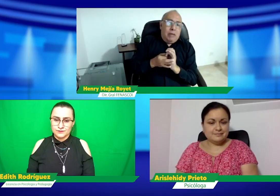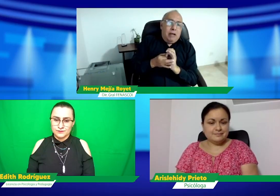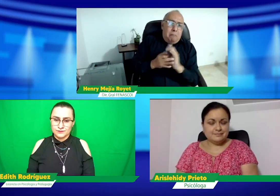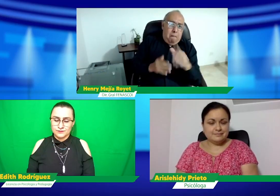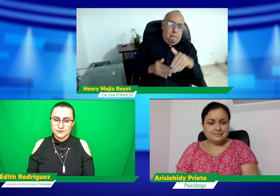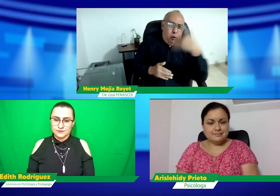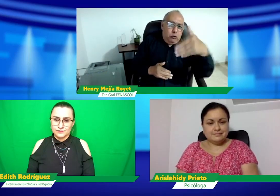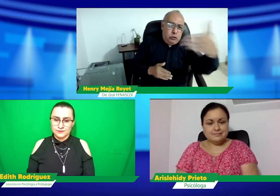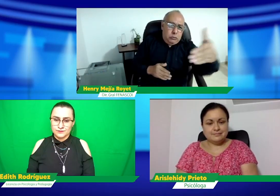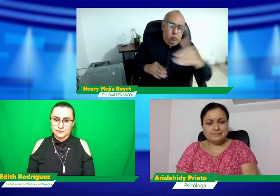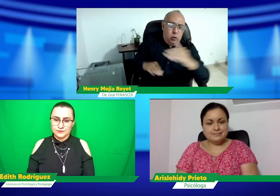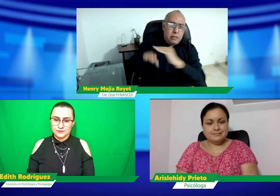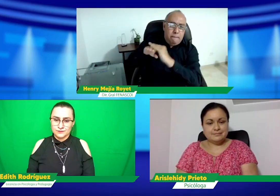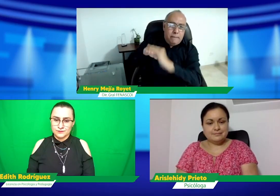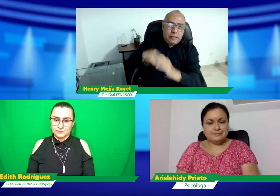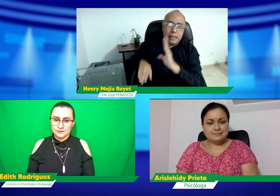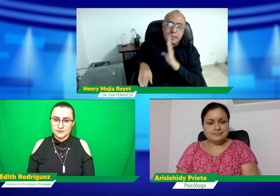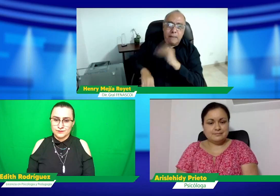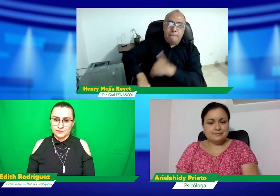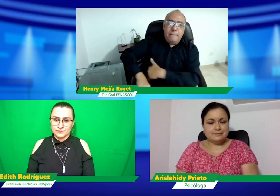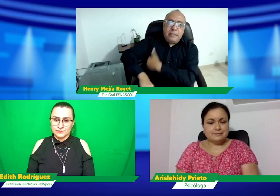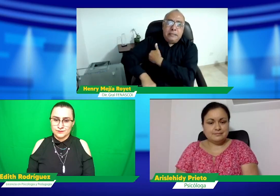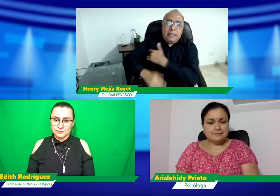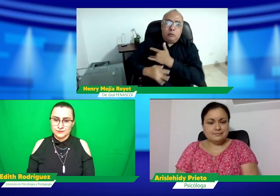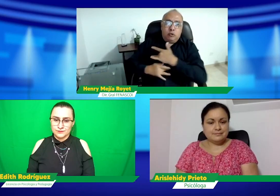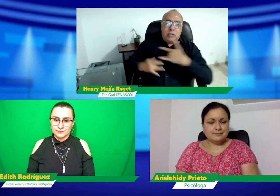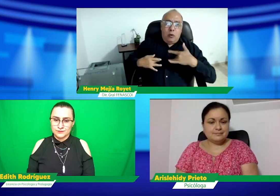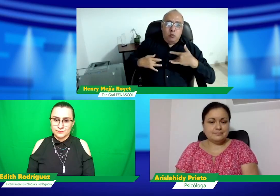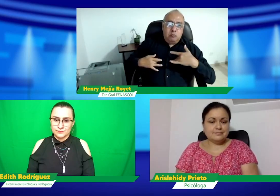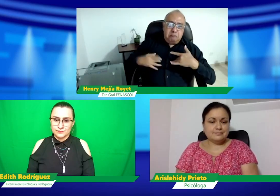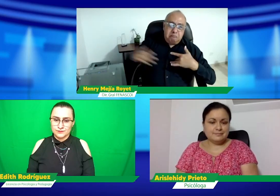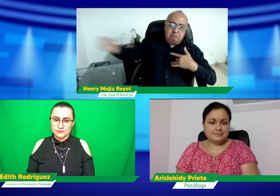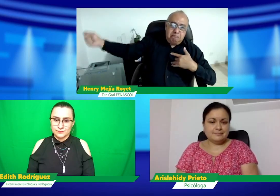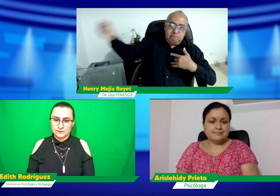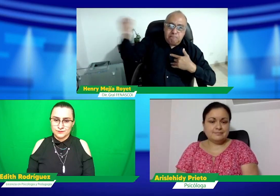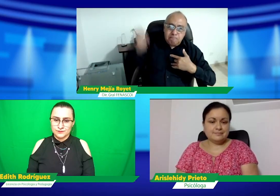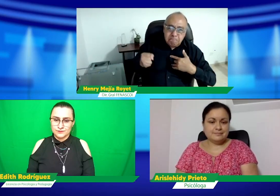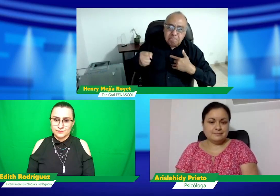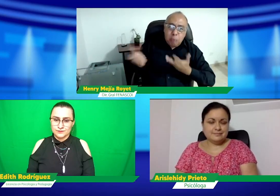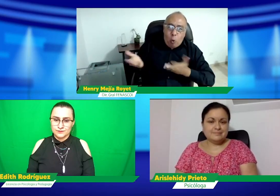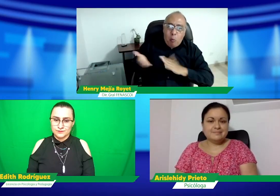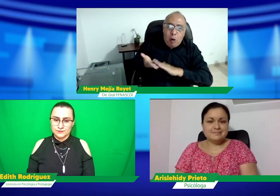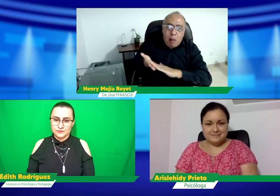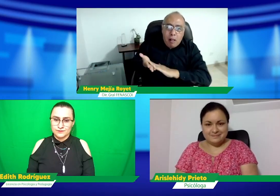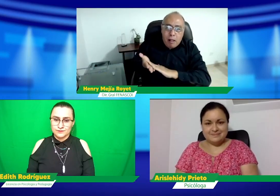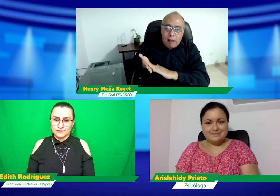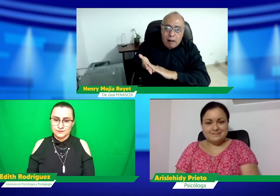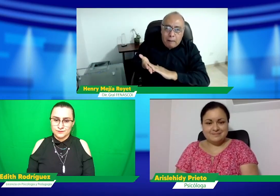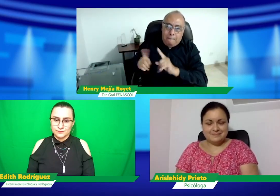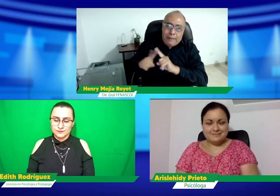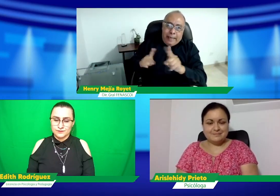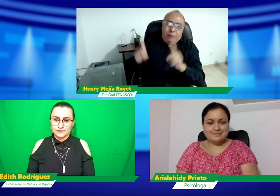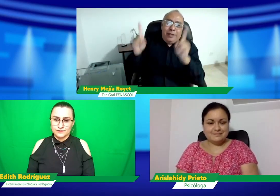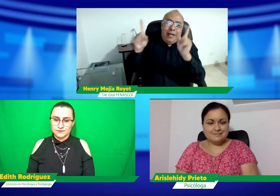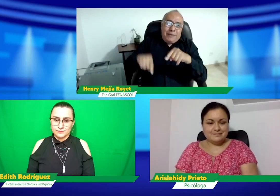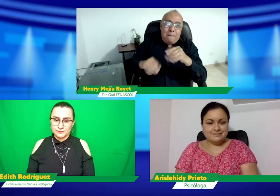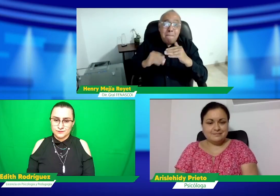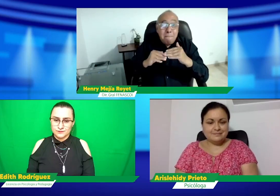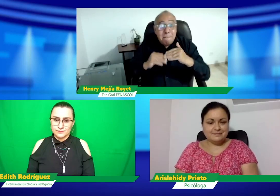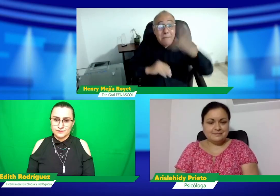las gobernaciones, nosotros como FENASCOL invitaremos a representantes del Ministerio de Salud para que